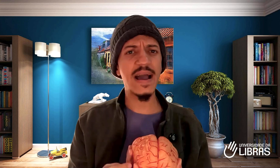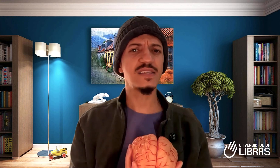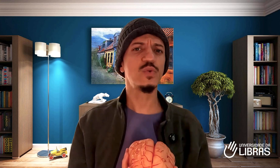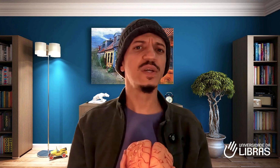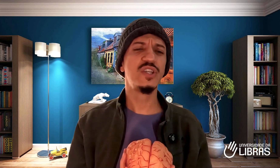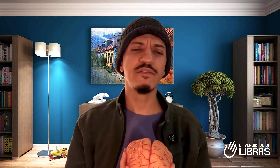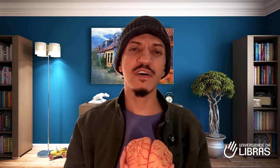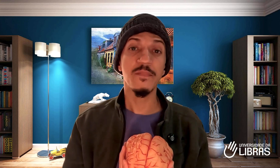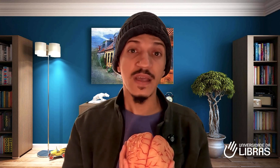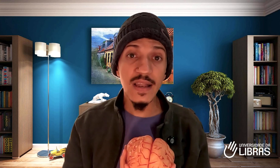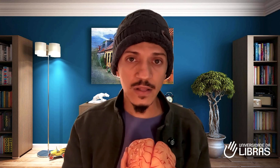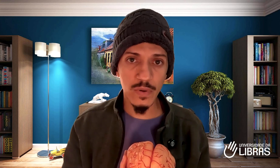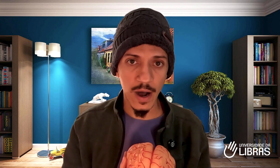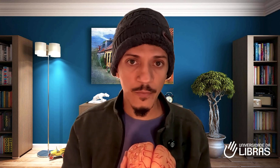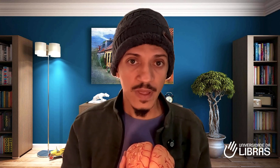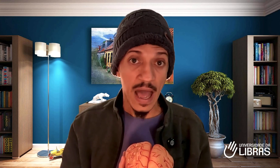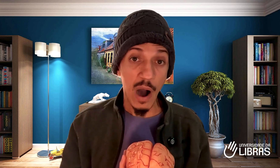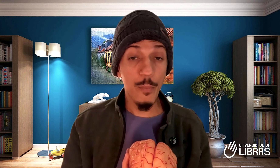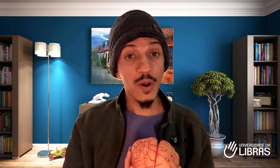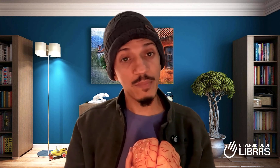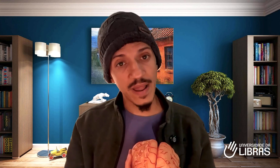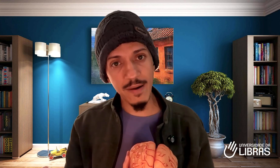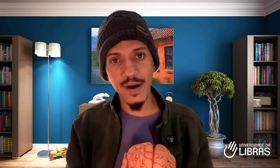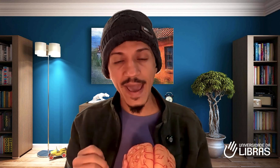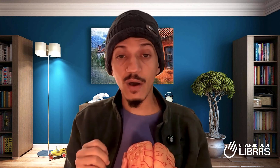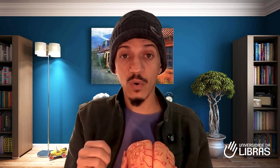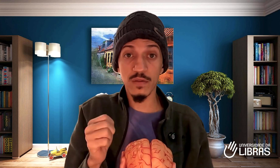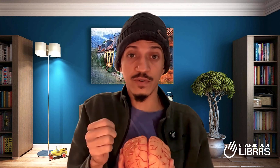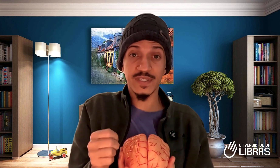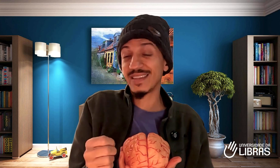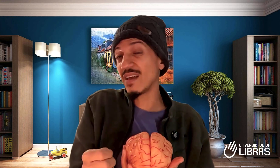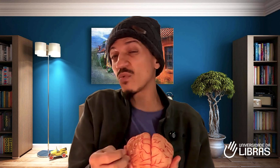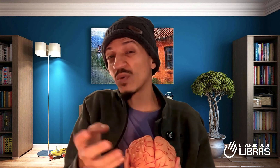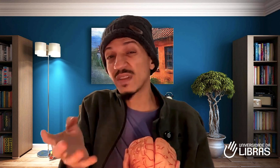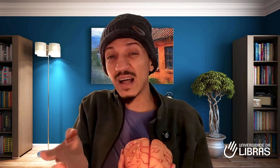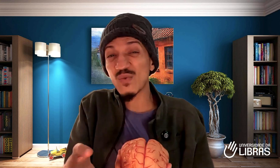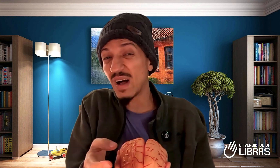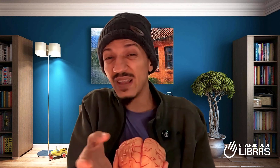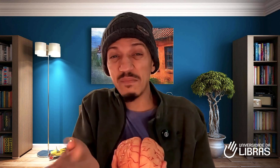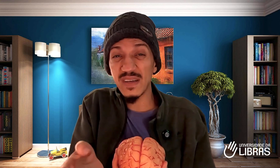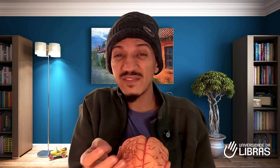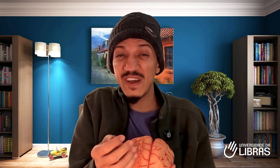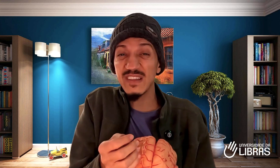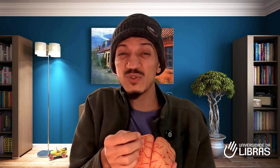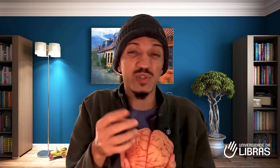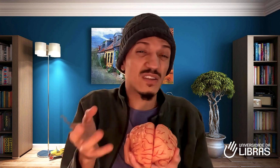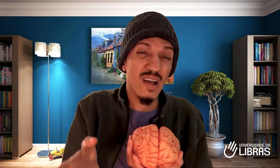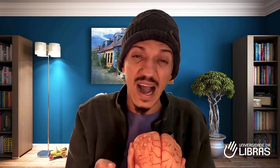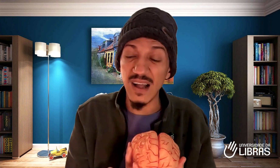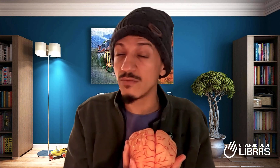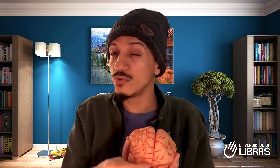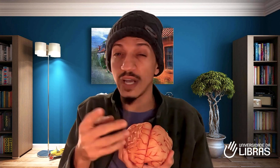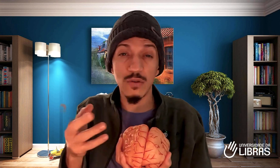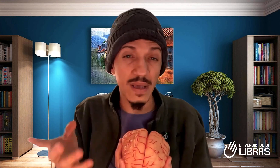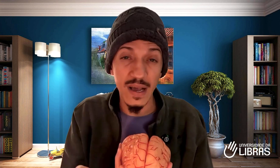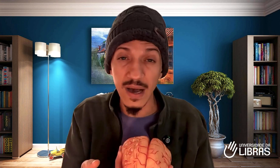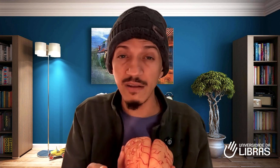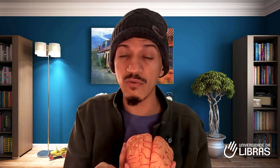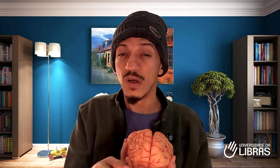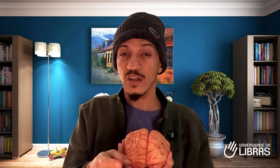intuitiva e natural. O problema é quando você tem um contato com a Libras feita de um jeito errado, de um jeito mecânico, de